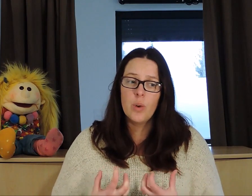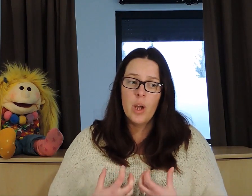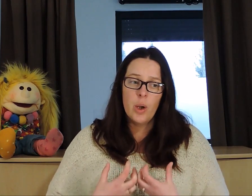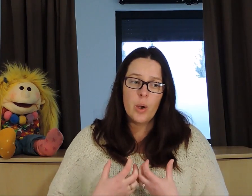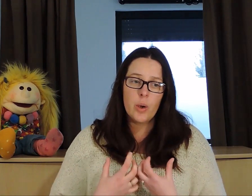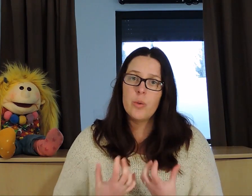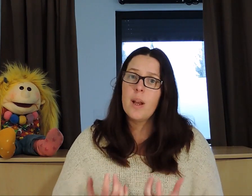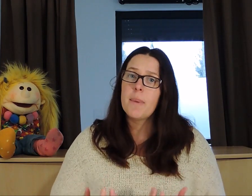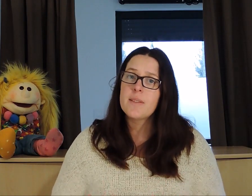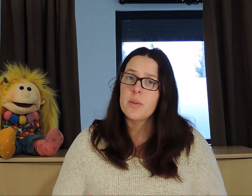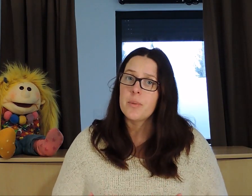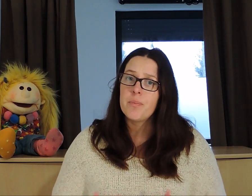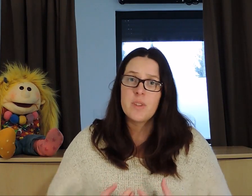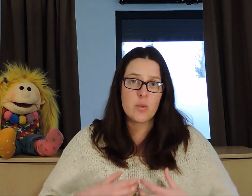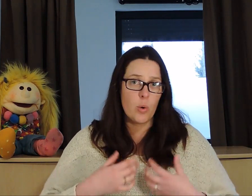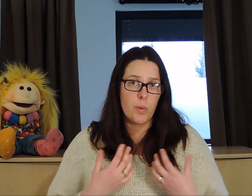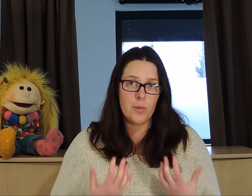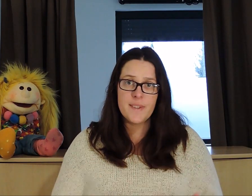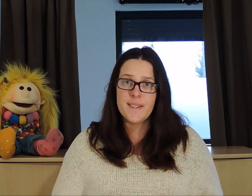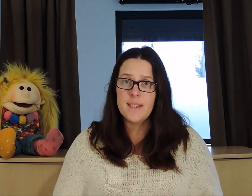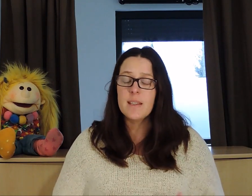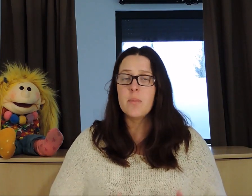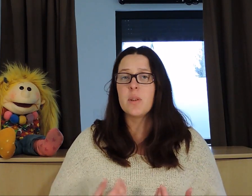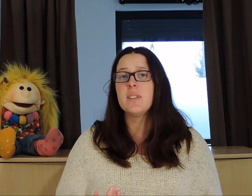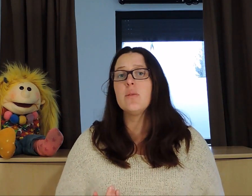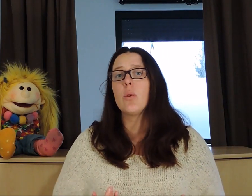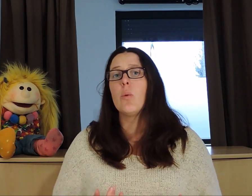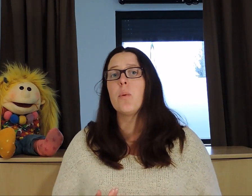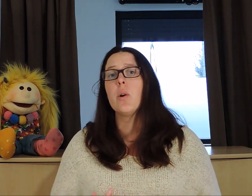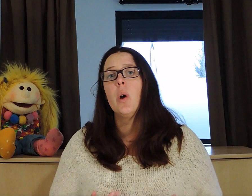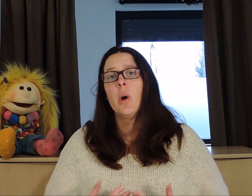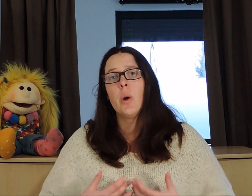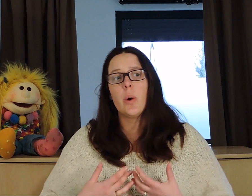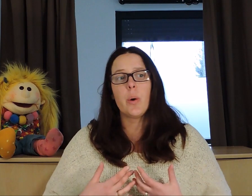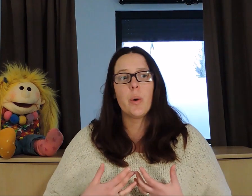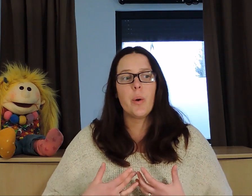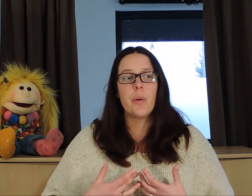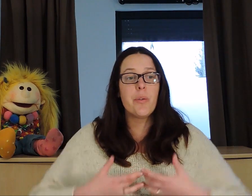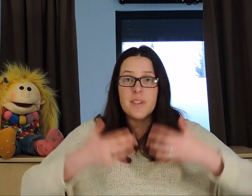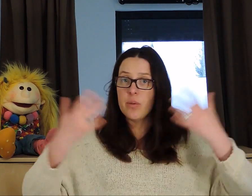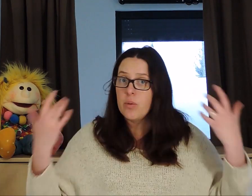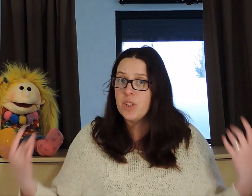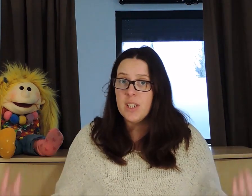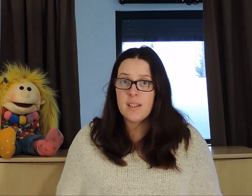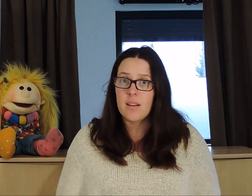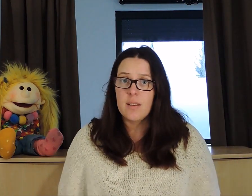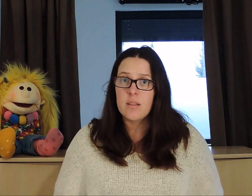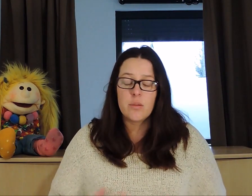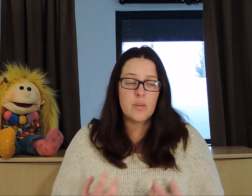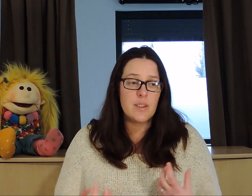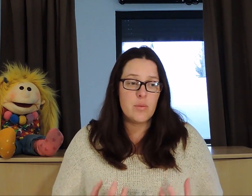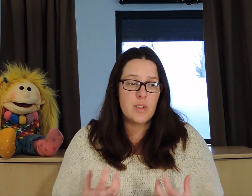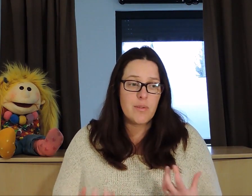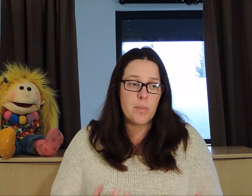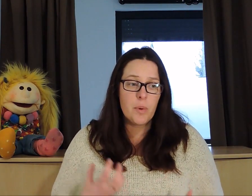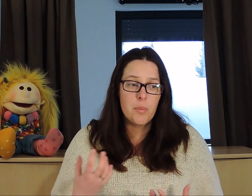de la personne, sur le plan physique, mais aussi sur le plan physiologique, du développement